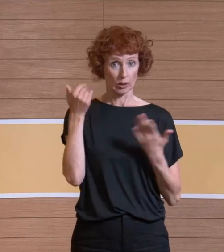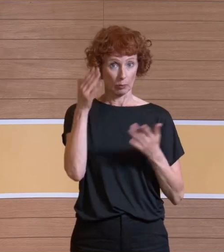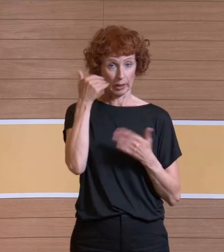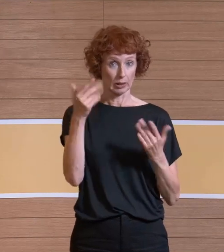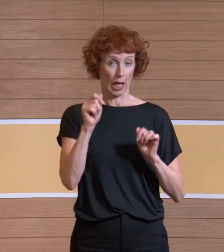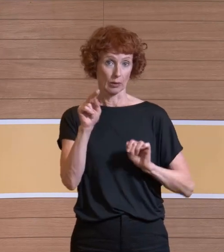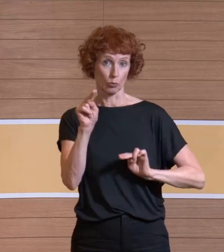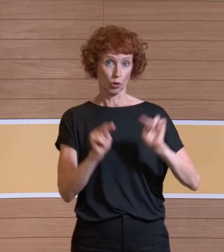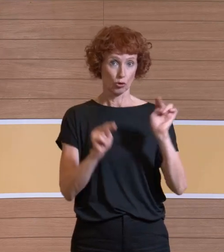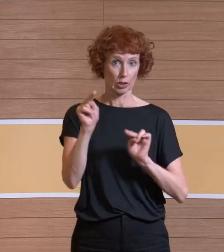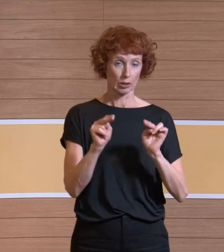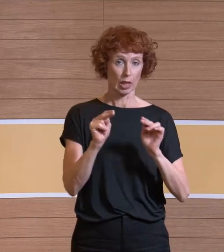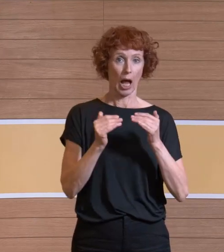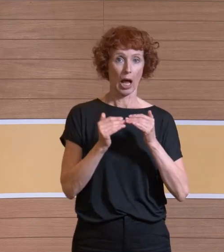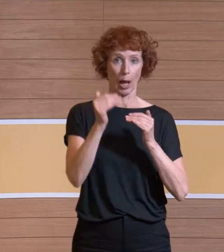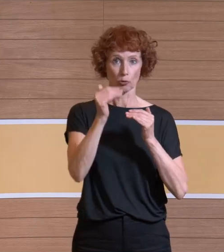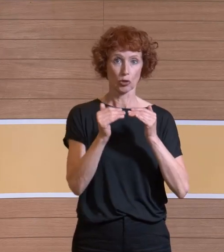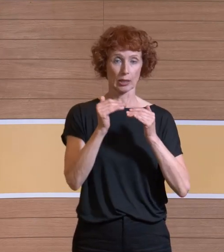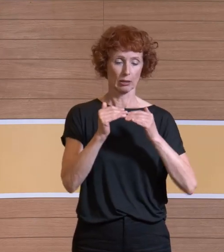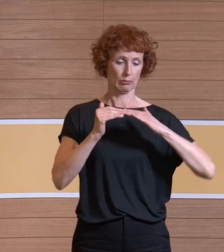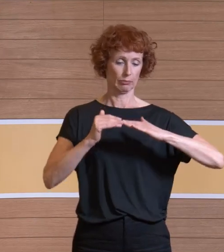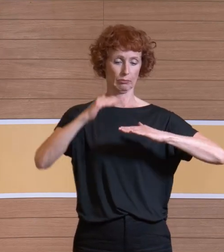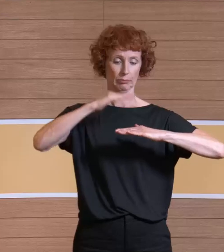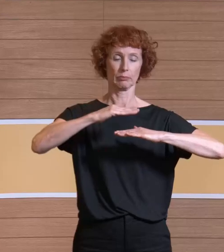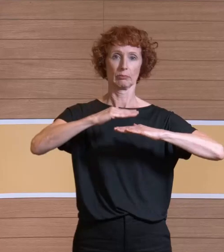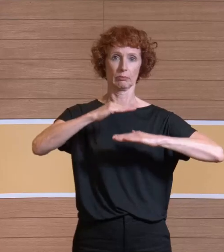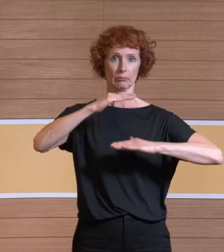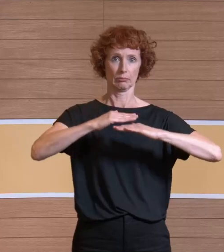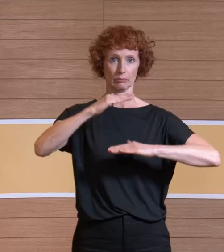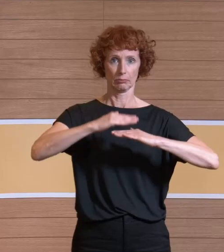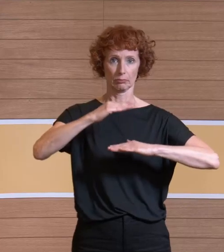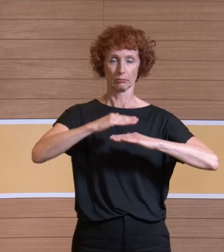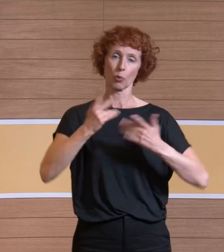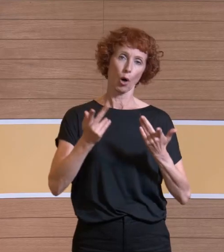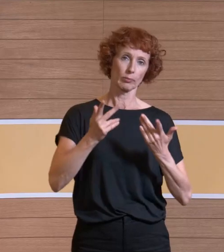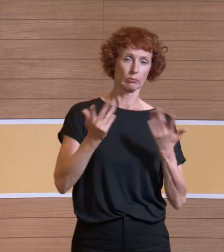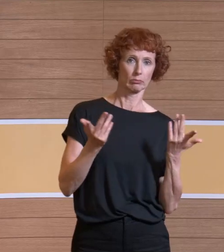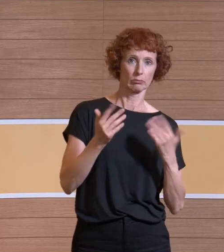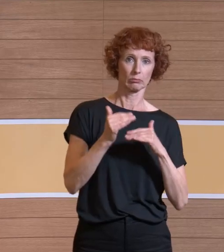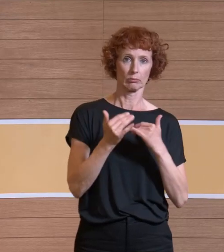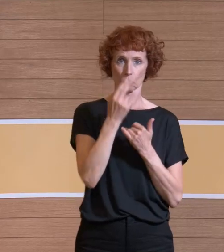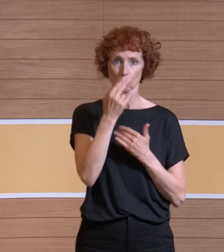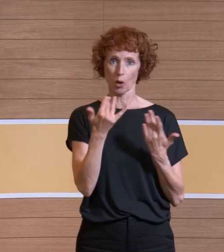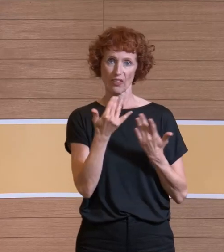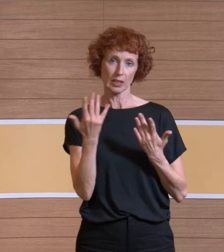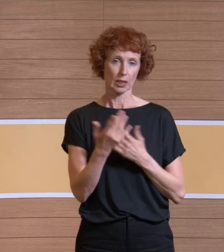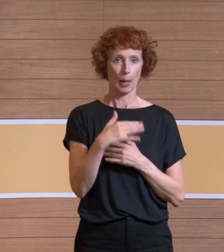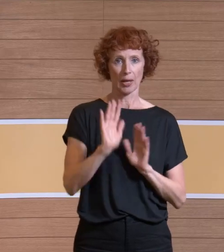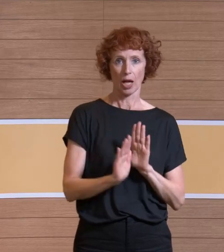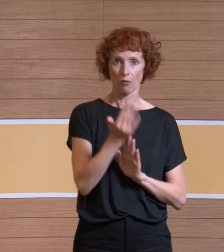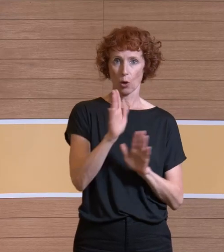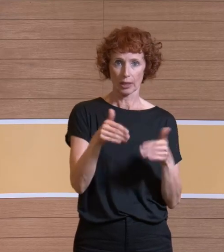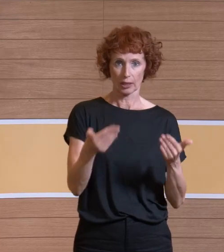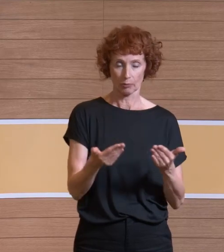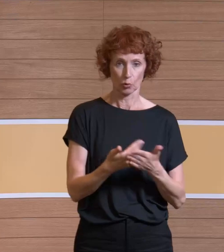variieren kann, die Abstände zwischen beiden Elementen und dadurch eine entsprechend größere oder kleinere Wirkung erzielt. Das haben wir hier gemacht. Und